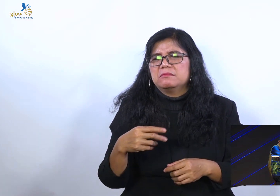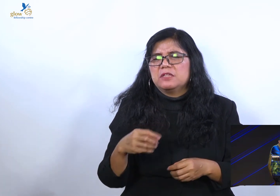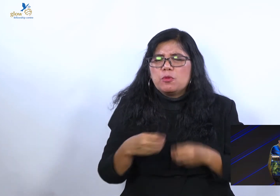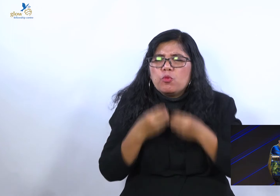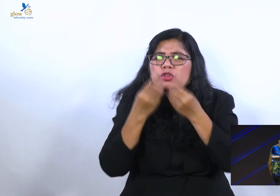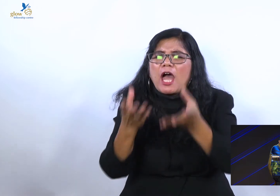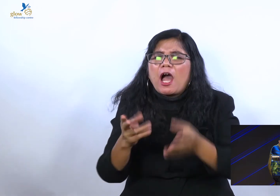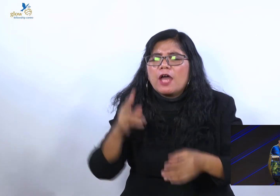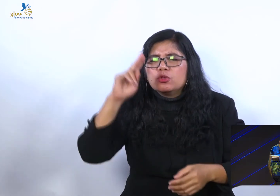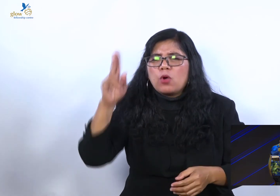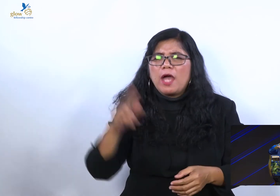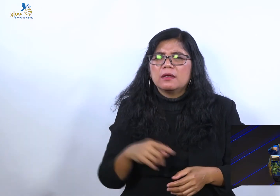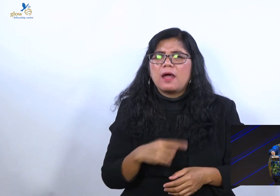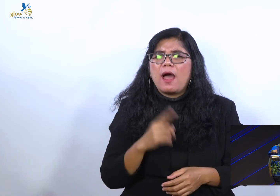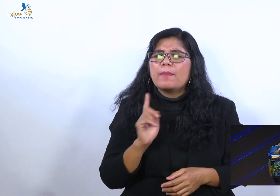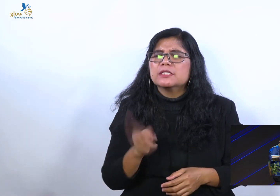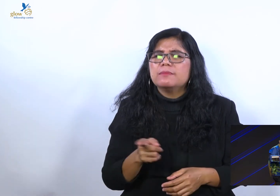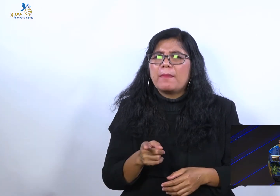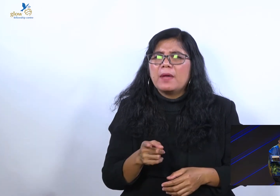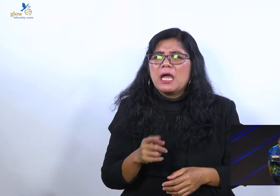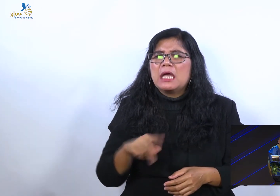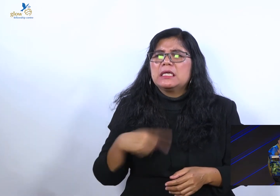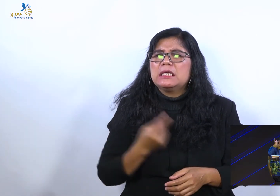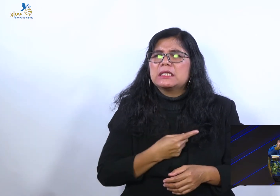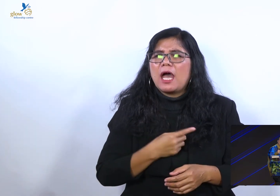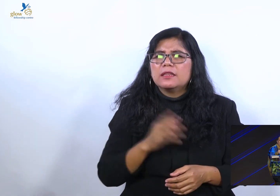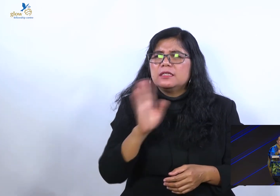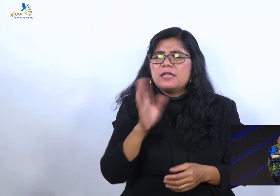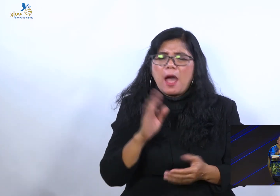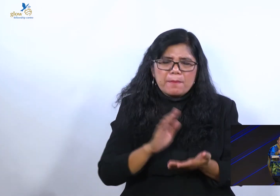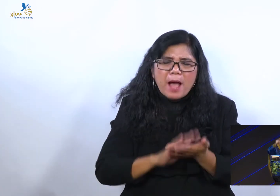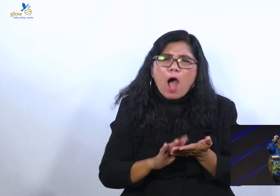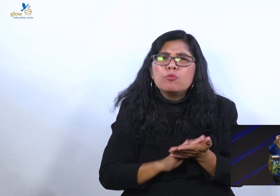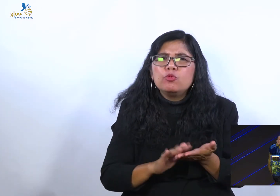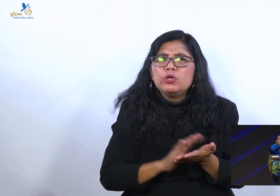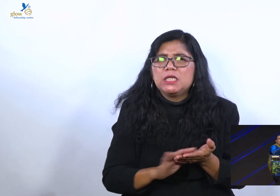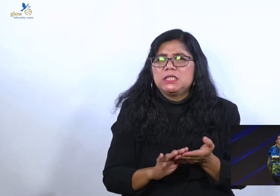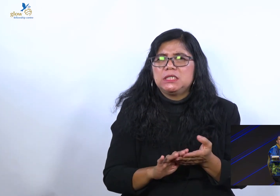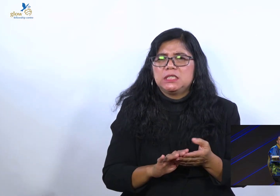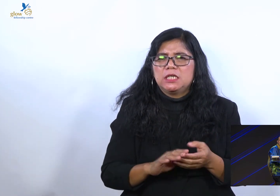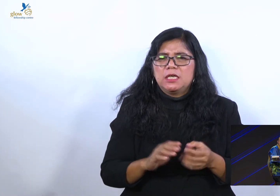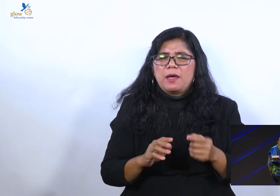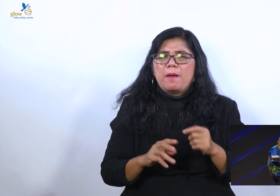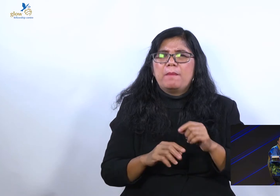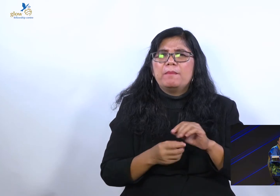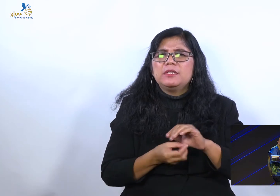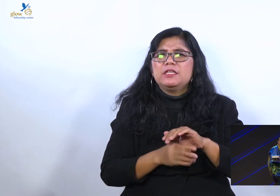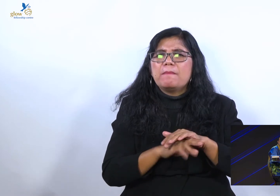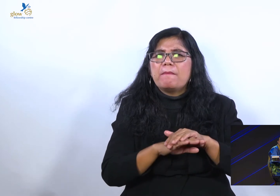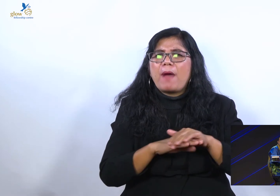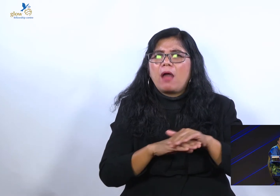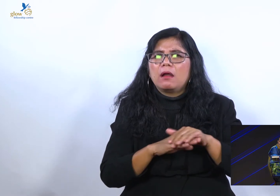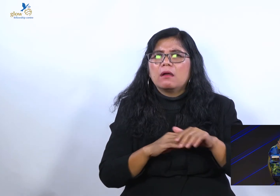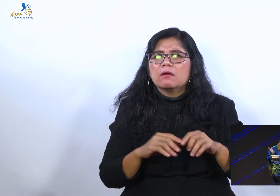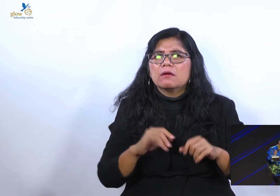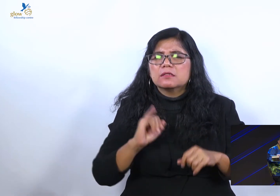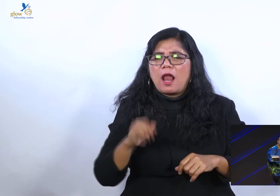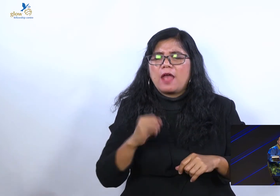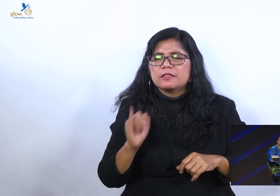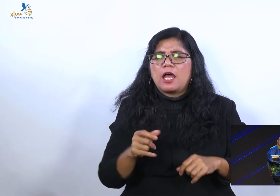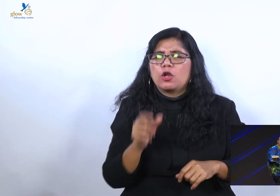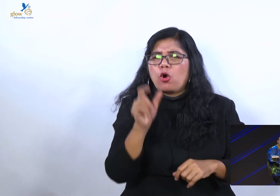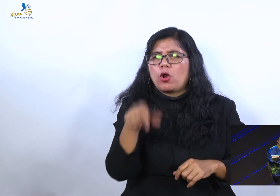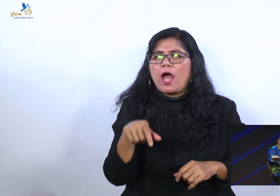Artinya Tuhan belum mengenal kita, karena kita tidak melakukan kendaknya. Karena orang yang melakukan kendak Allah, dia mengampuni. Dia